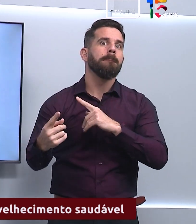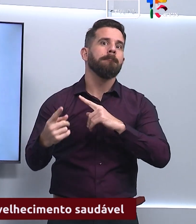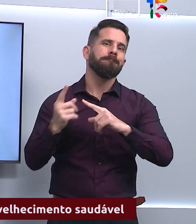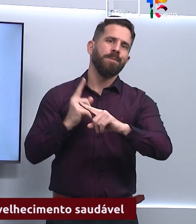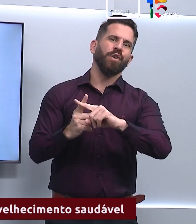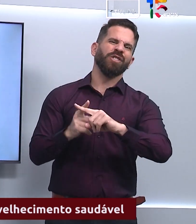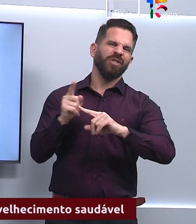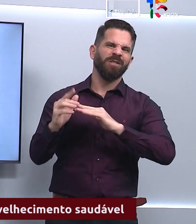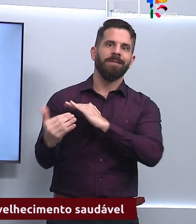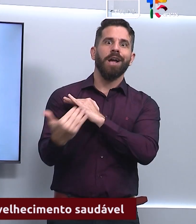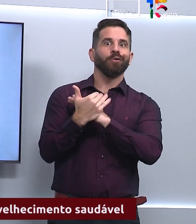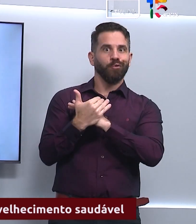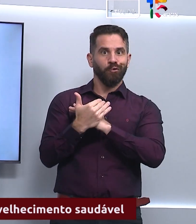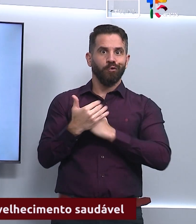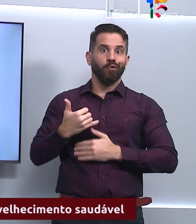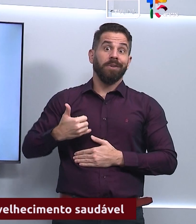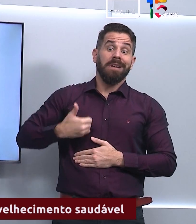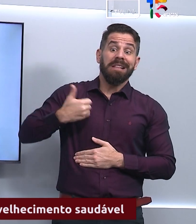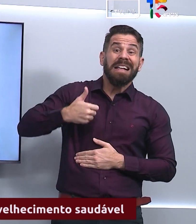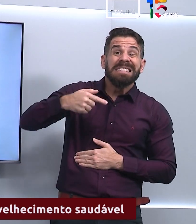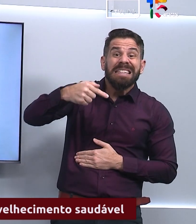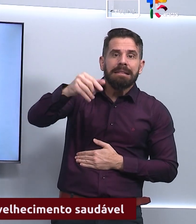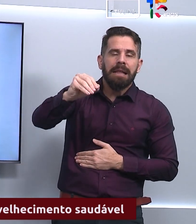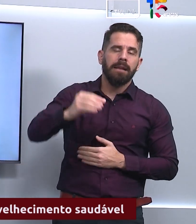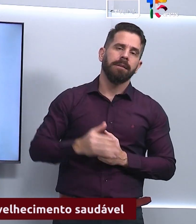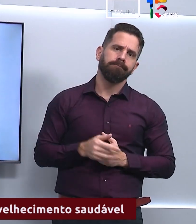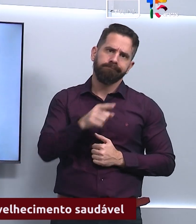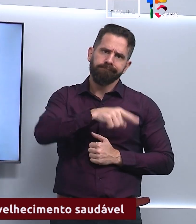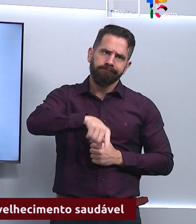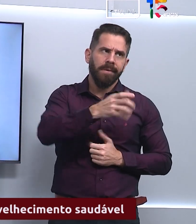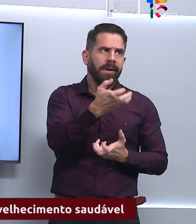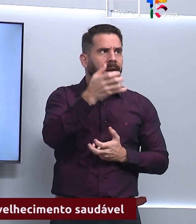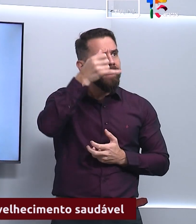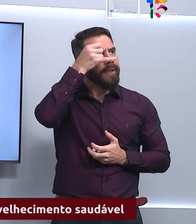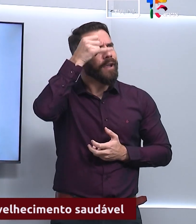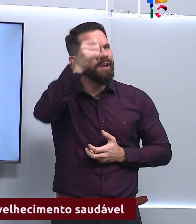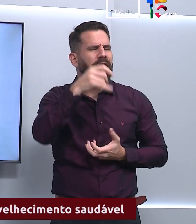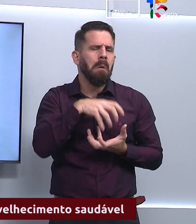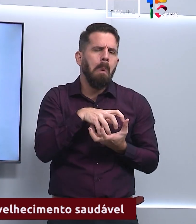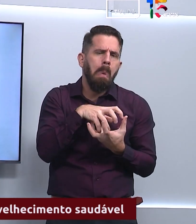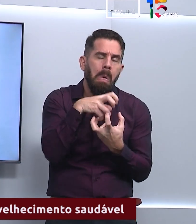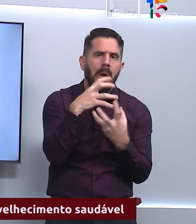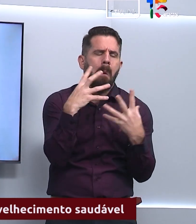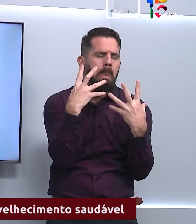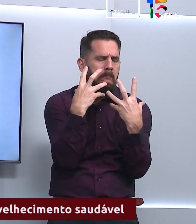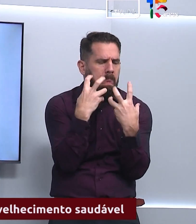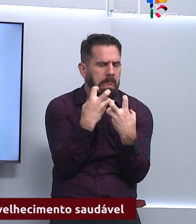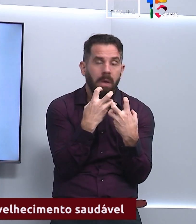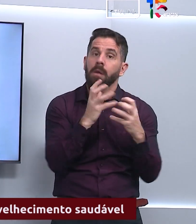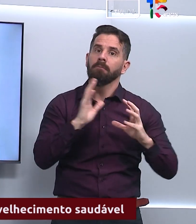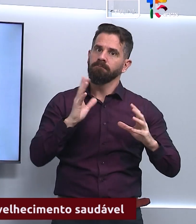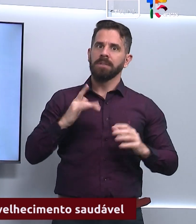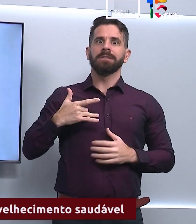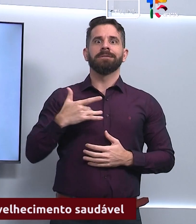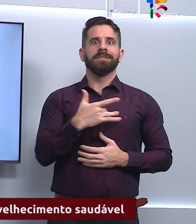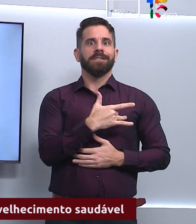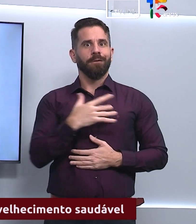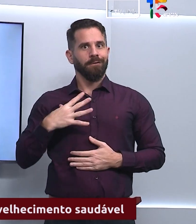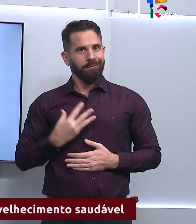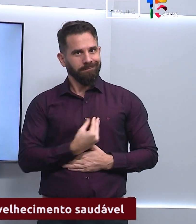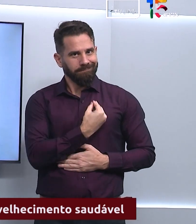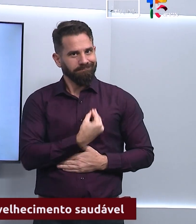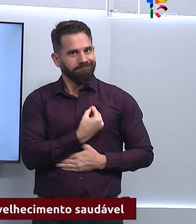aos 70 anos. Então, todo mundo quer evitar esse envelhecimento precoce e garantir o envelhecimento saudável.